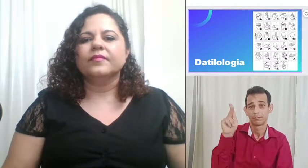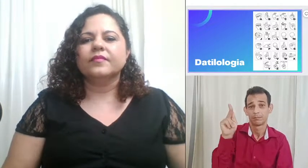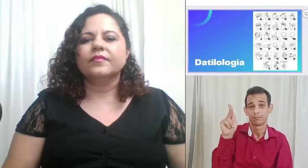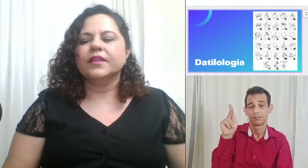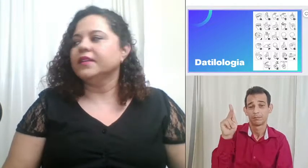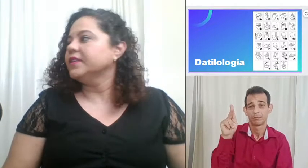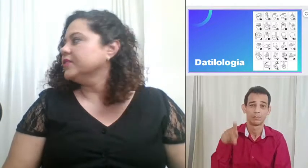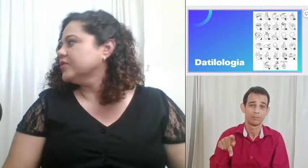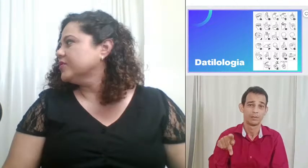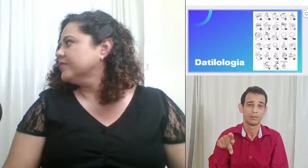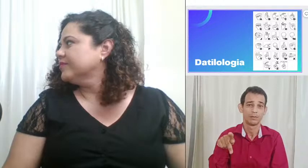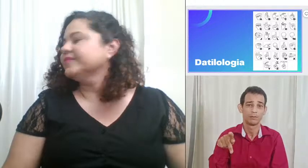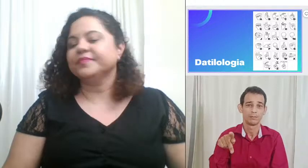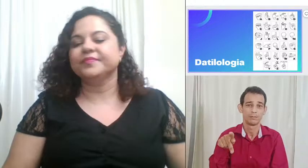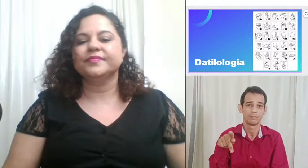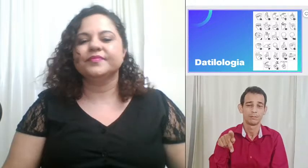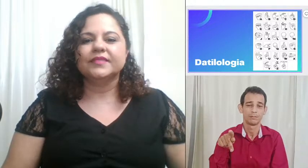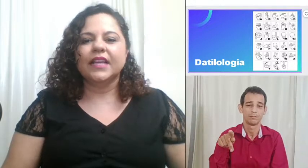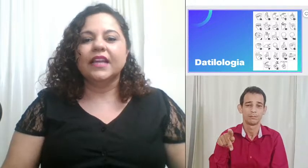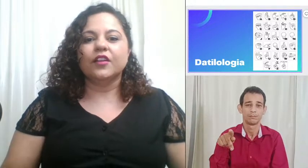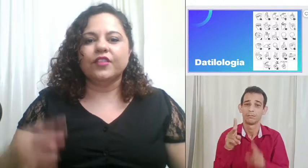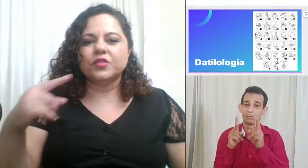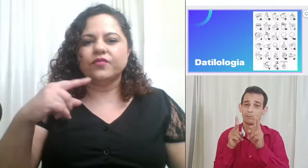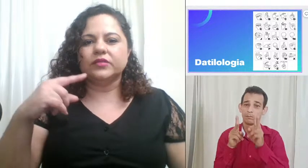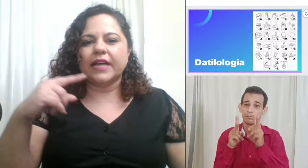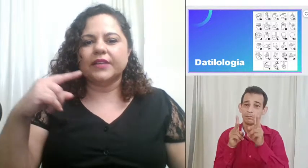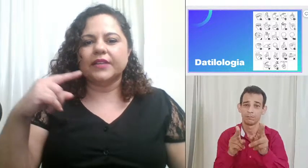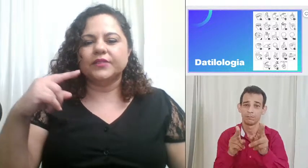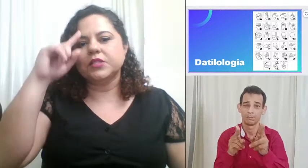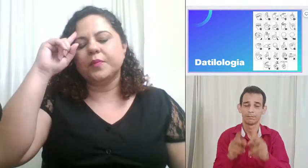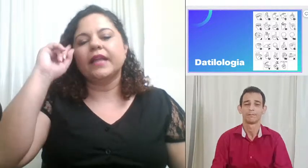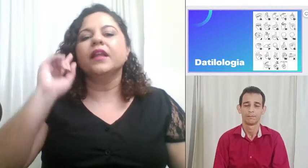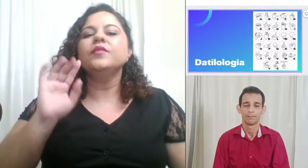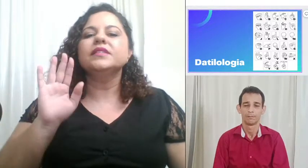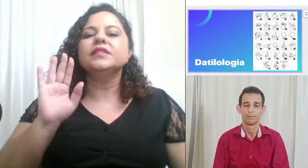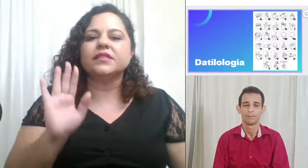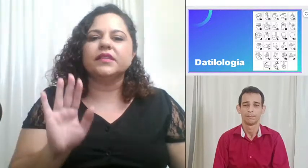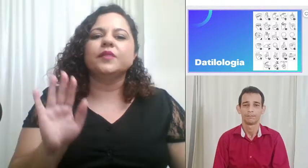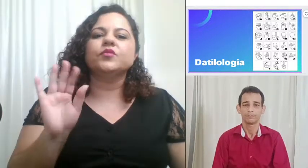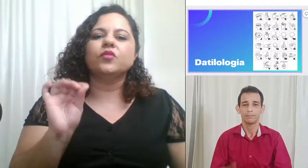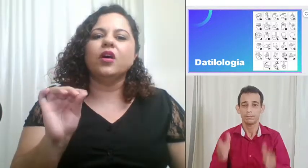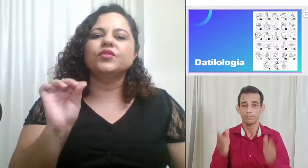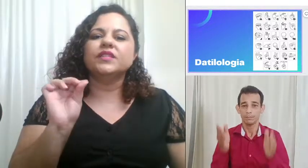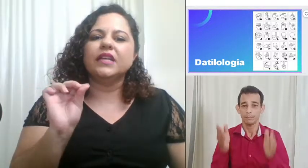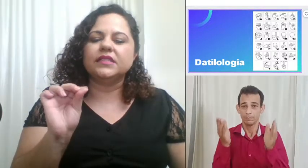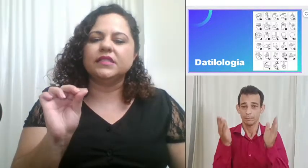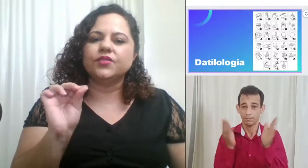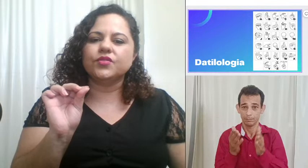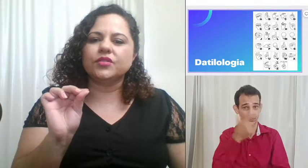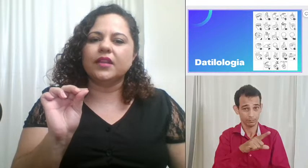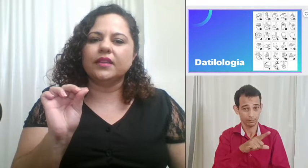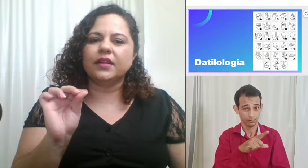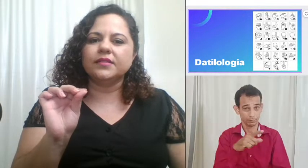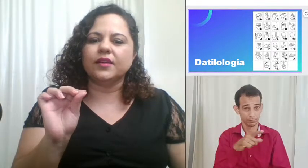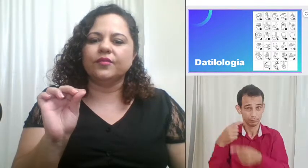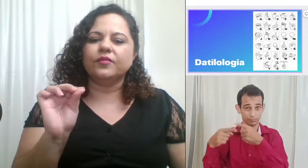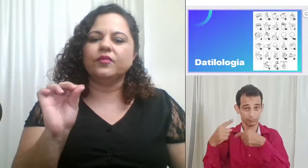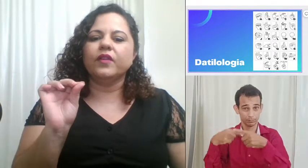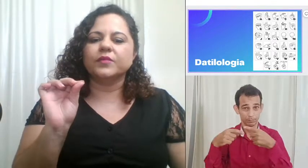isso então vamos voltar do começo para não esquecermos o nosso exercício de soletração vamos